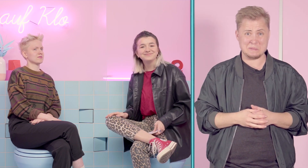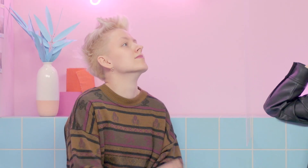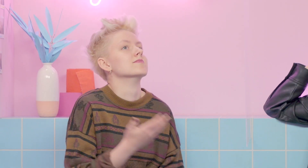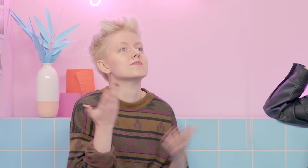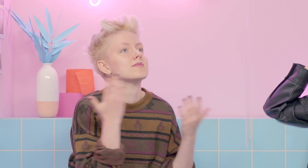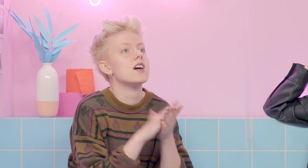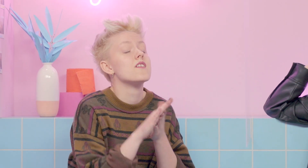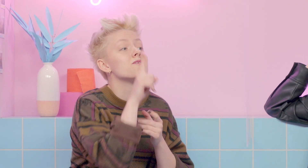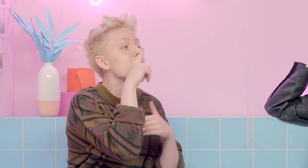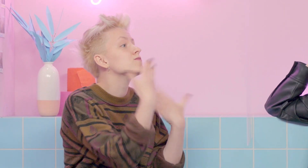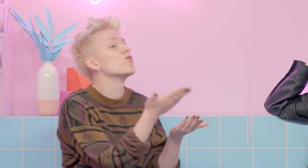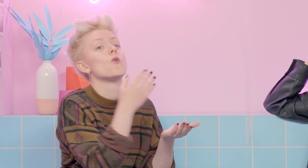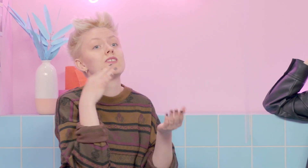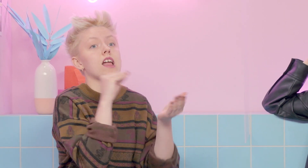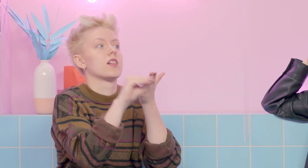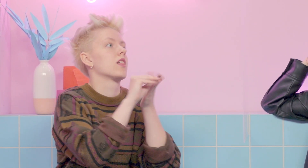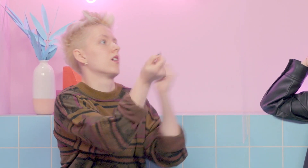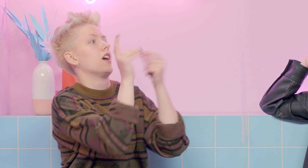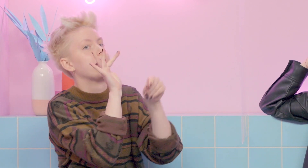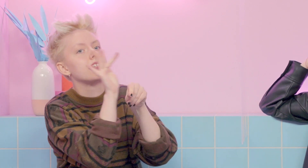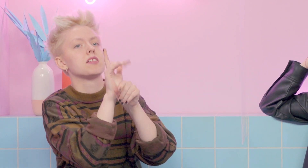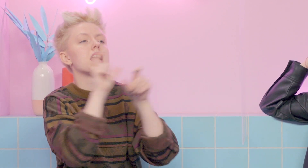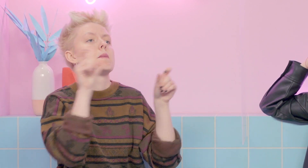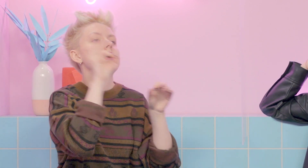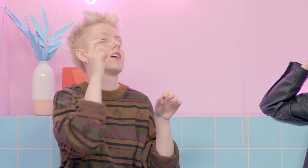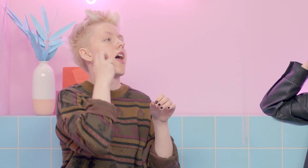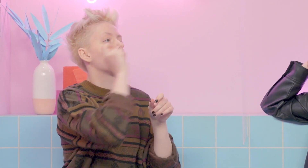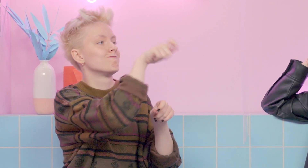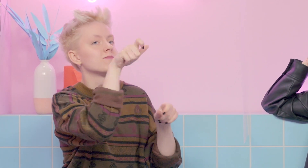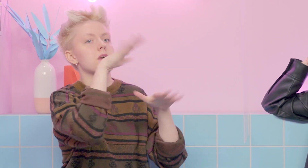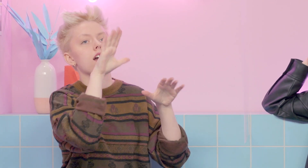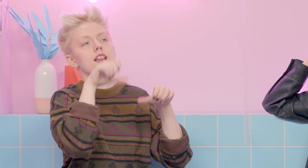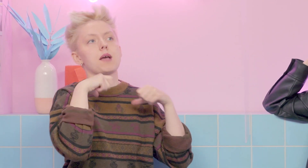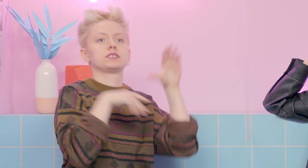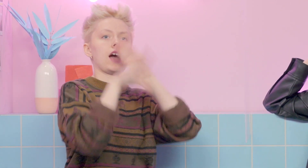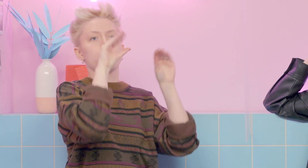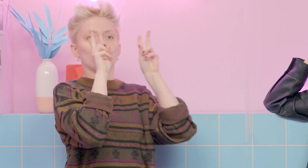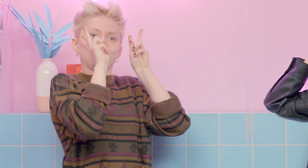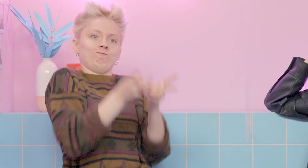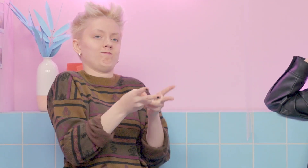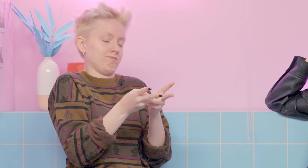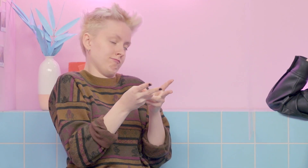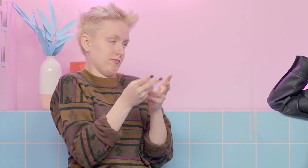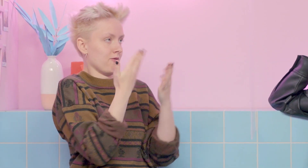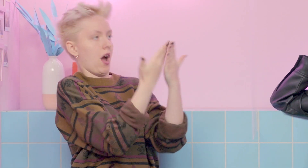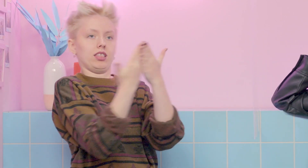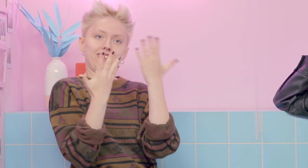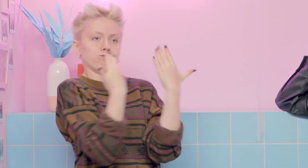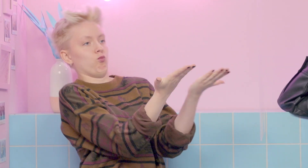Ja, also wenn man da irgendwie hin und her diskutieren soll und dann irgendwie nur kritisiert wird und darauf reduziert wird, nicht genug Erfahrung zu haben, da denke ich mir,